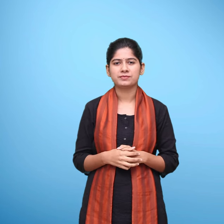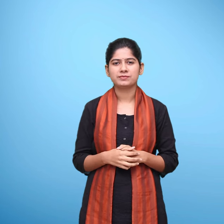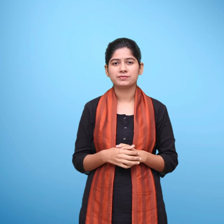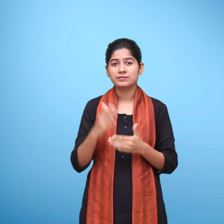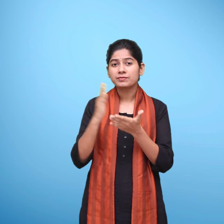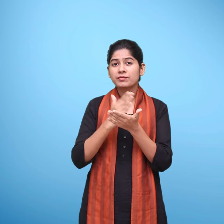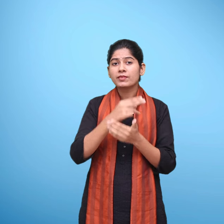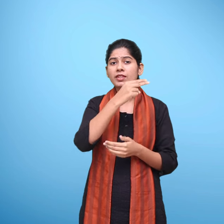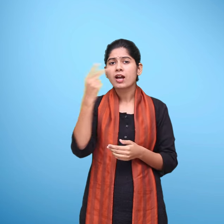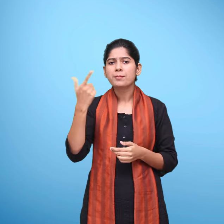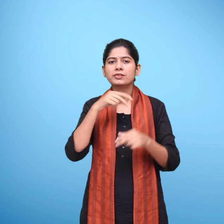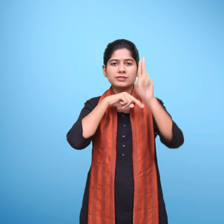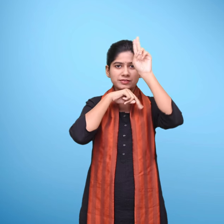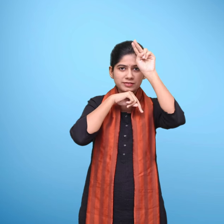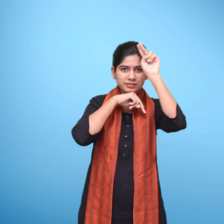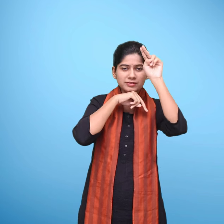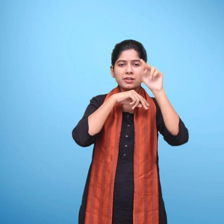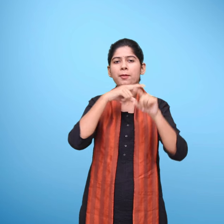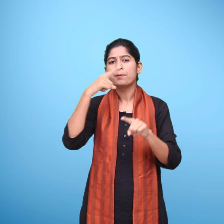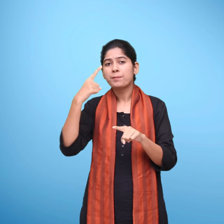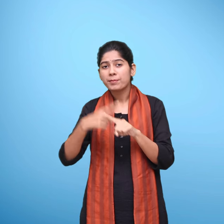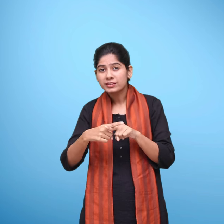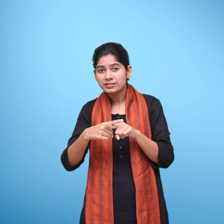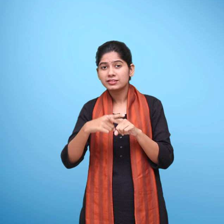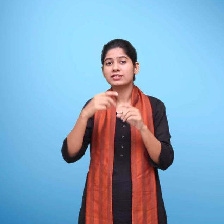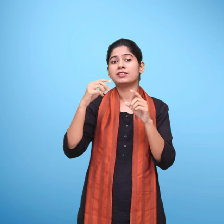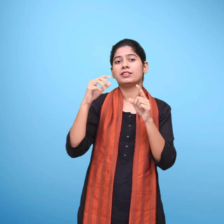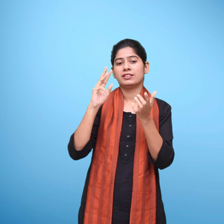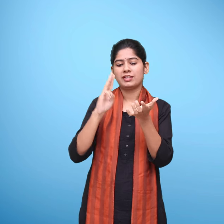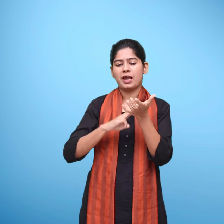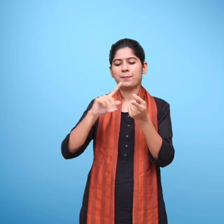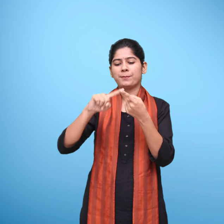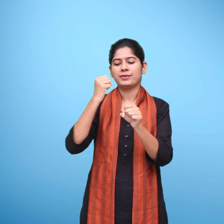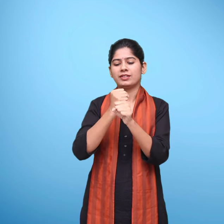वारानसी श्री प्रसाद की रचना दादा दादी